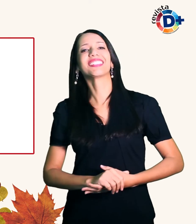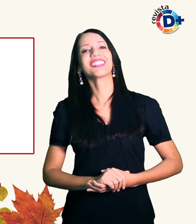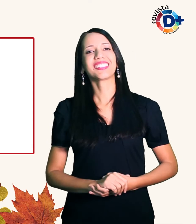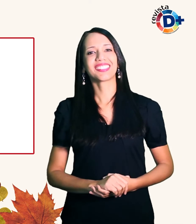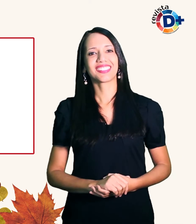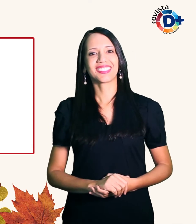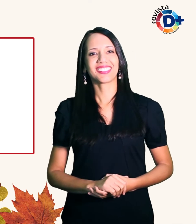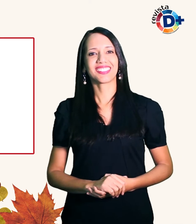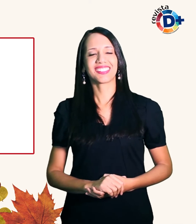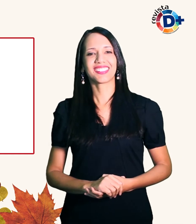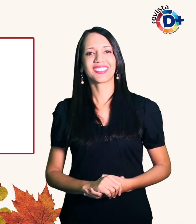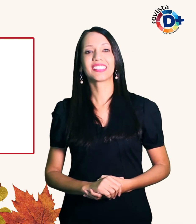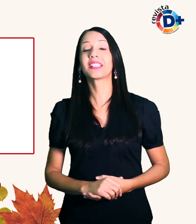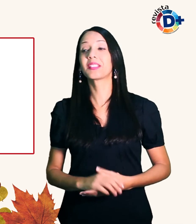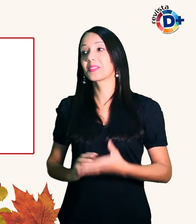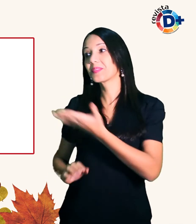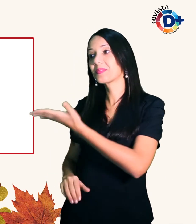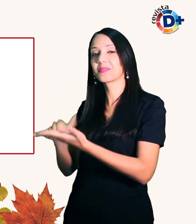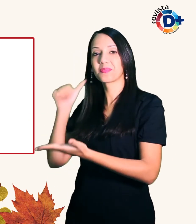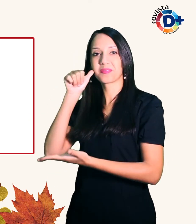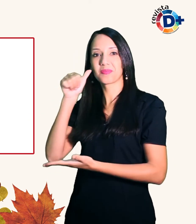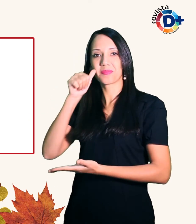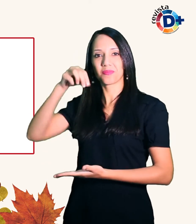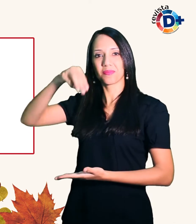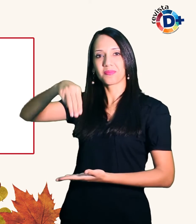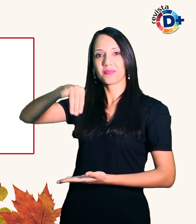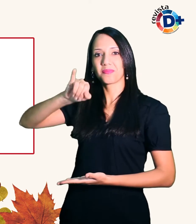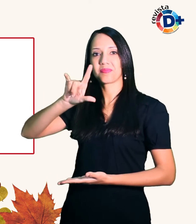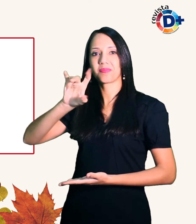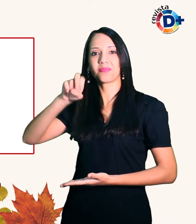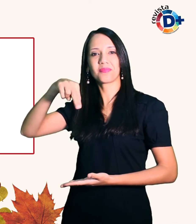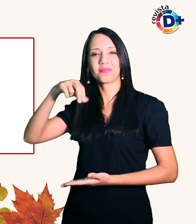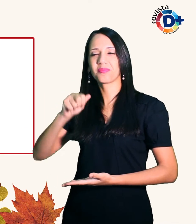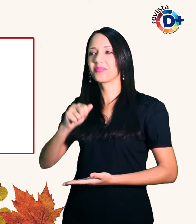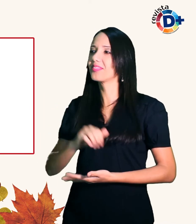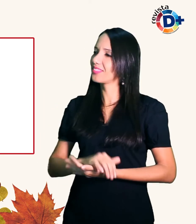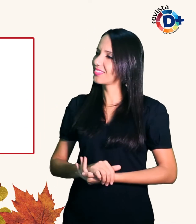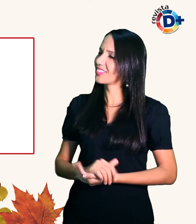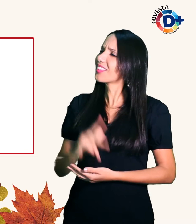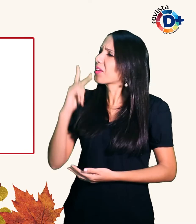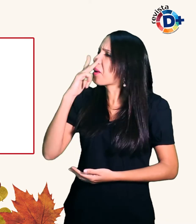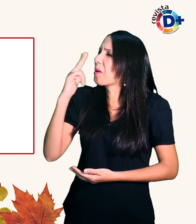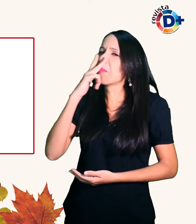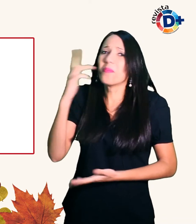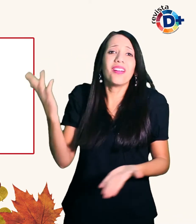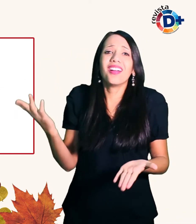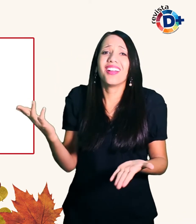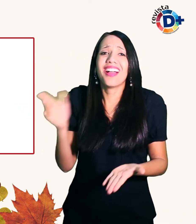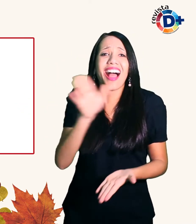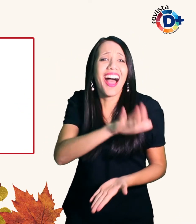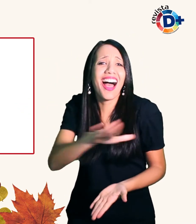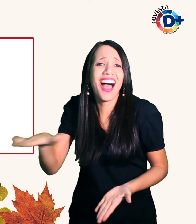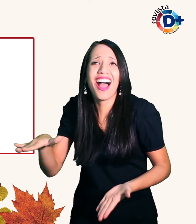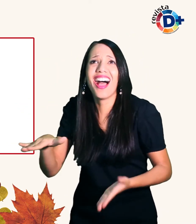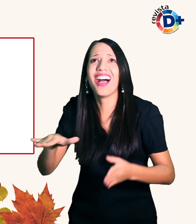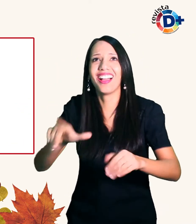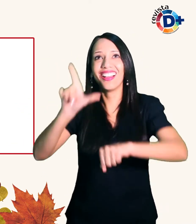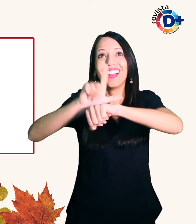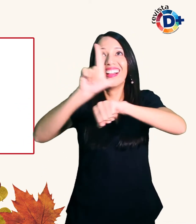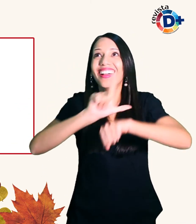Sobre Milena ele é categórico É como se fosse uma criança numa loja de brinquedos Ela escolheu o que mais